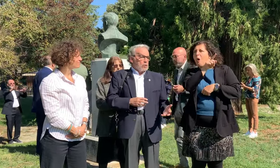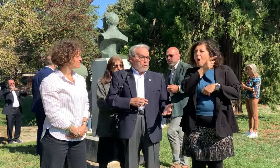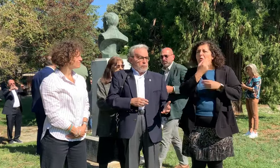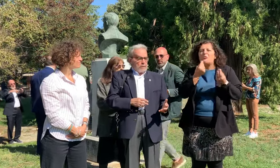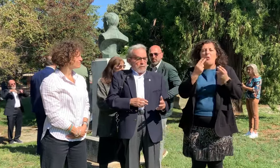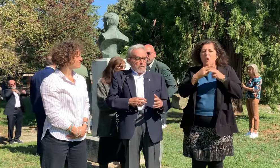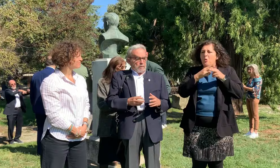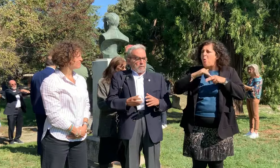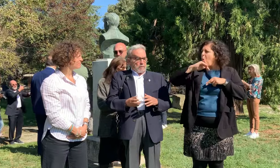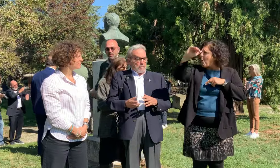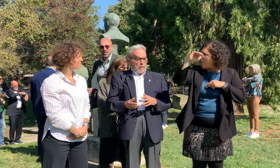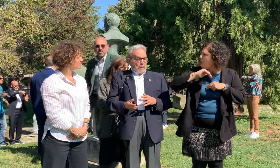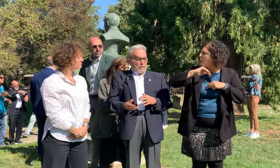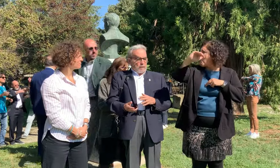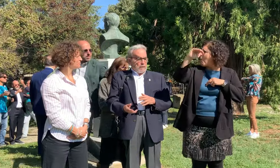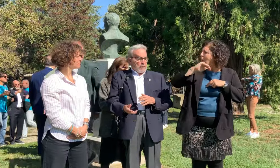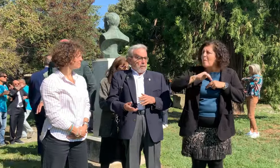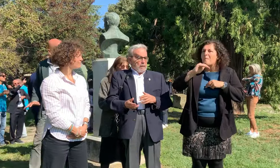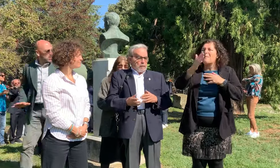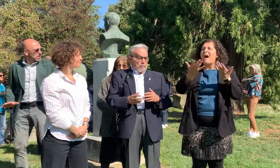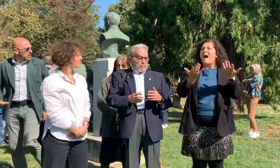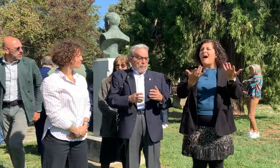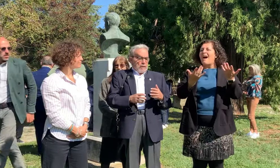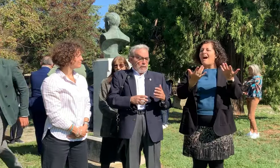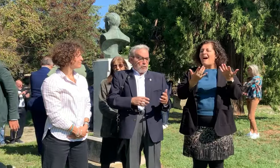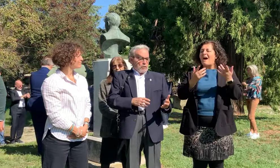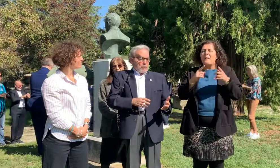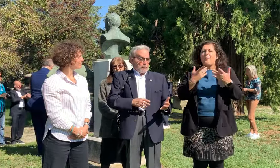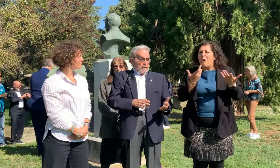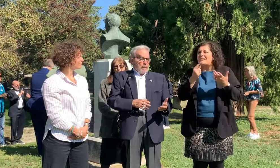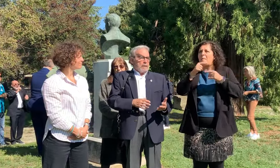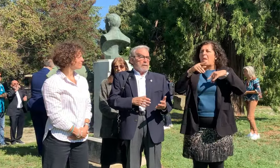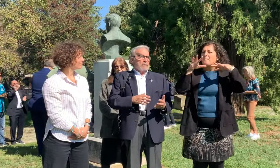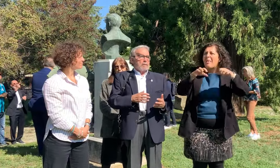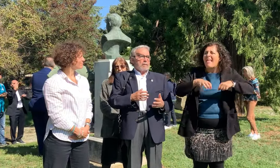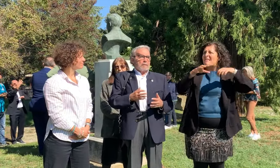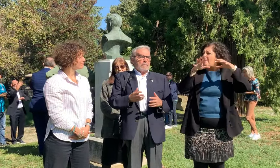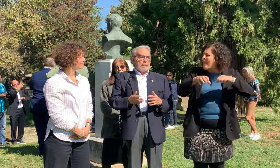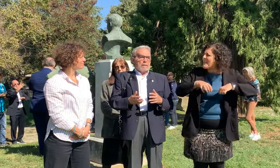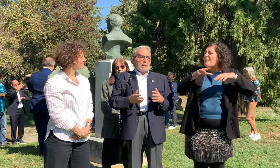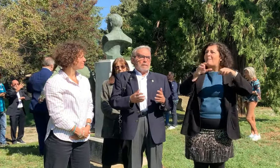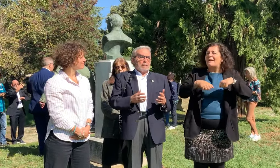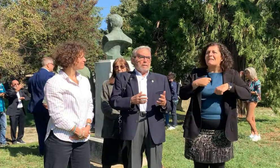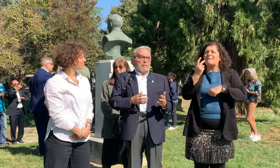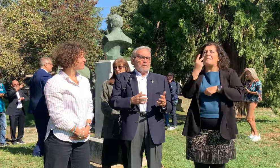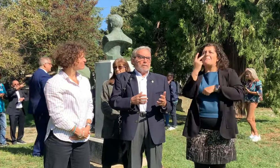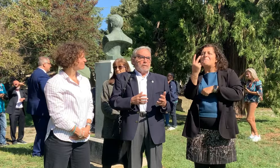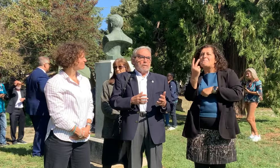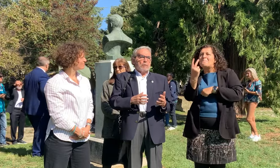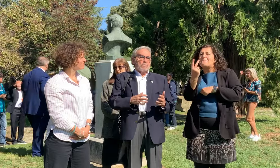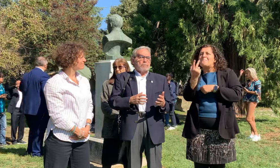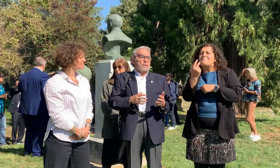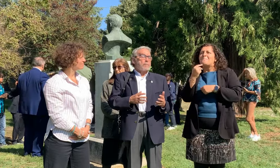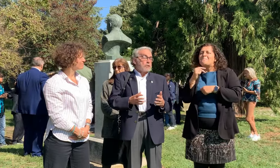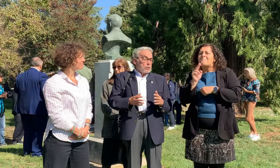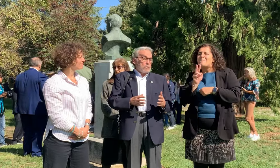Roma e aveva mila cose da fare. Lui spesso si